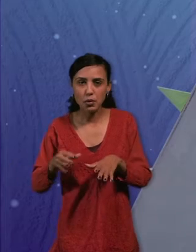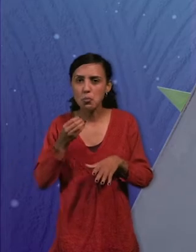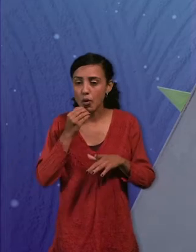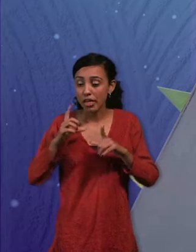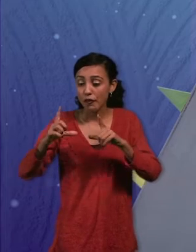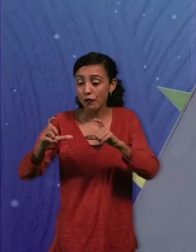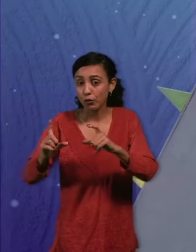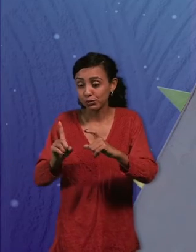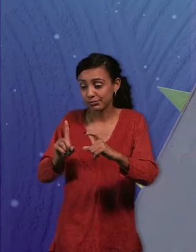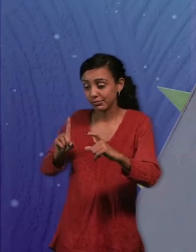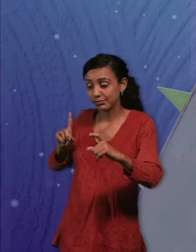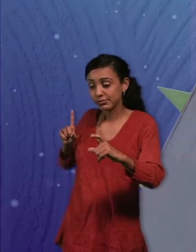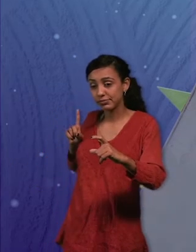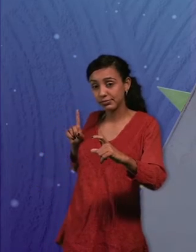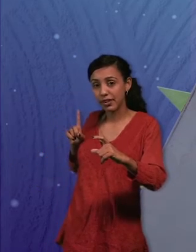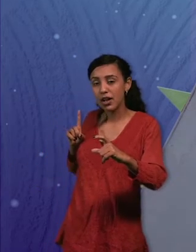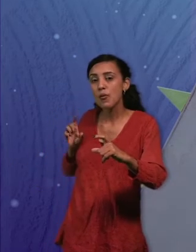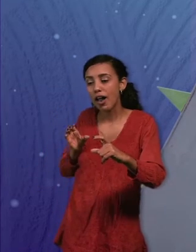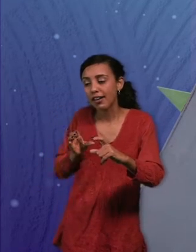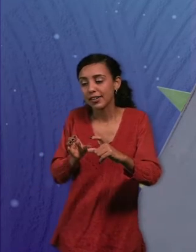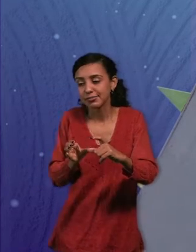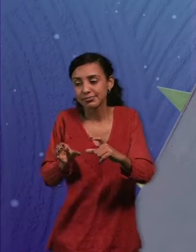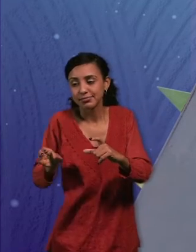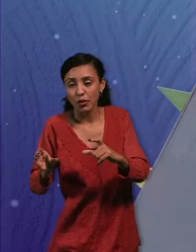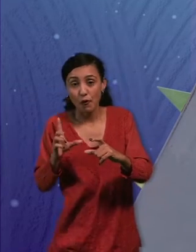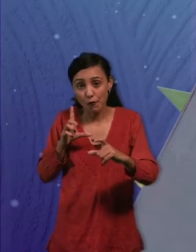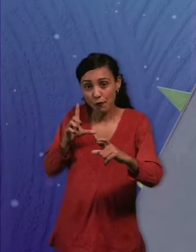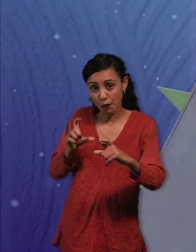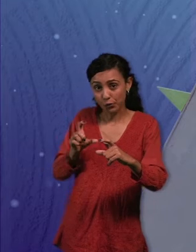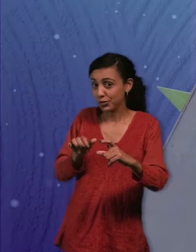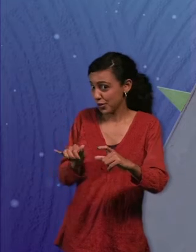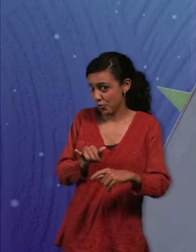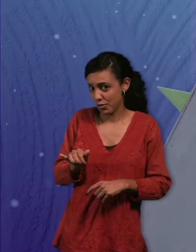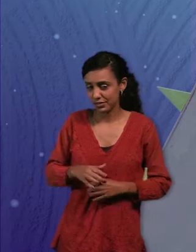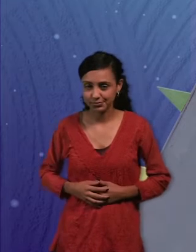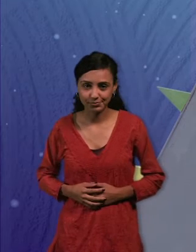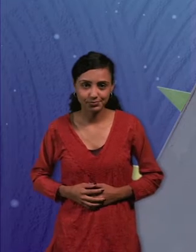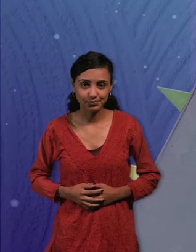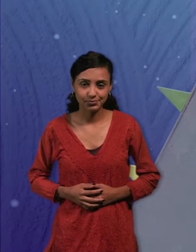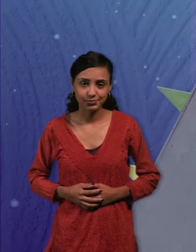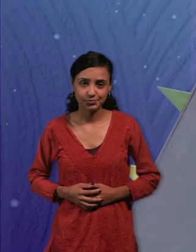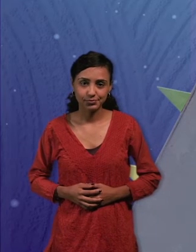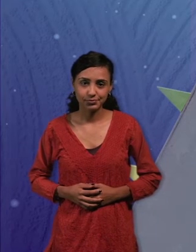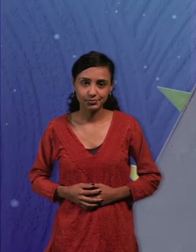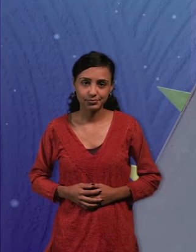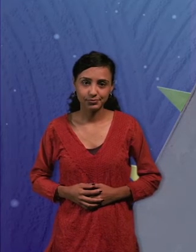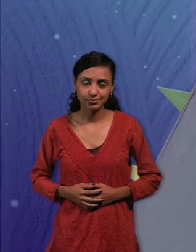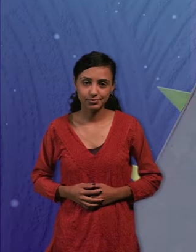irlas desplazando, para que esas